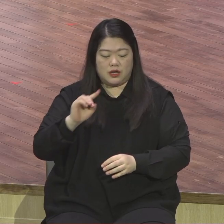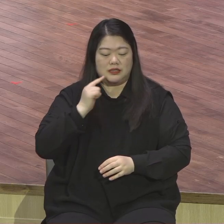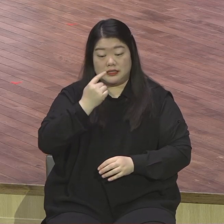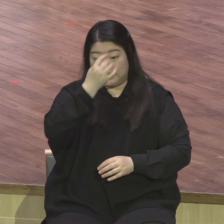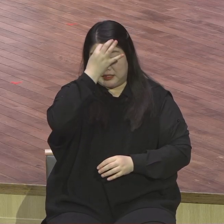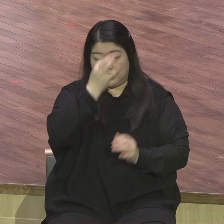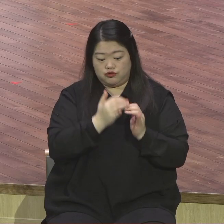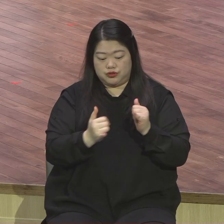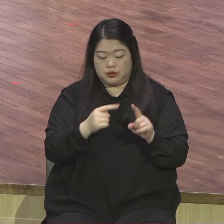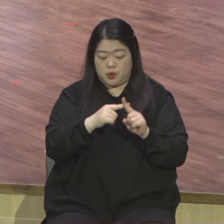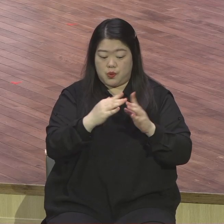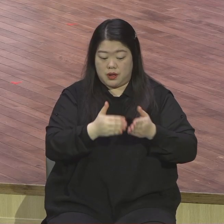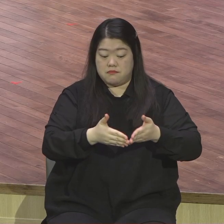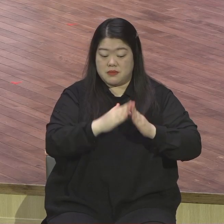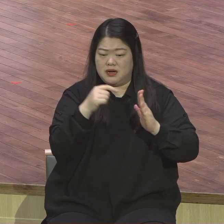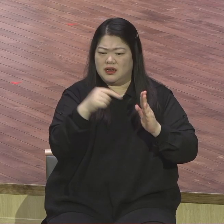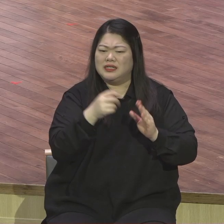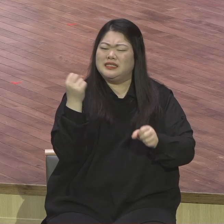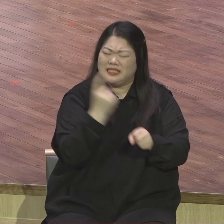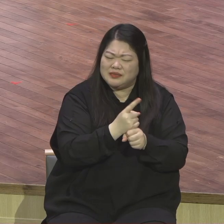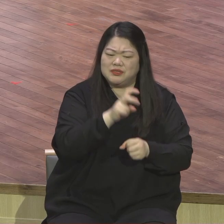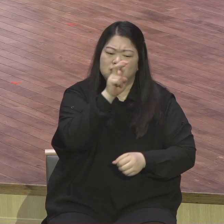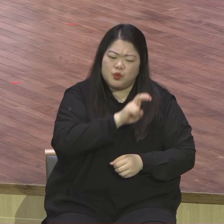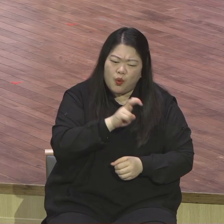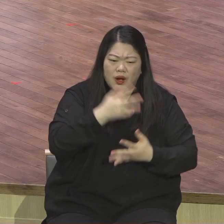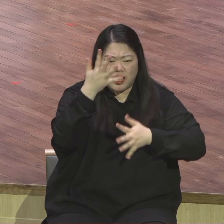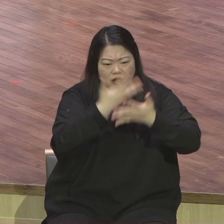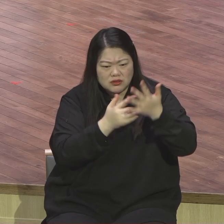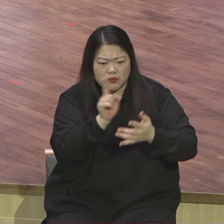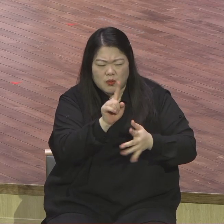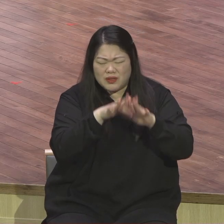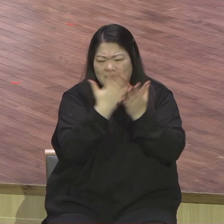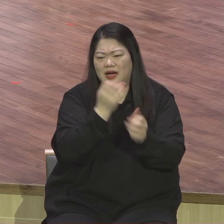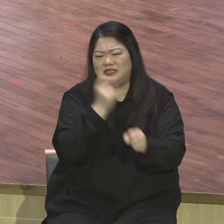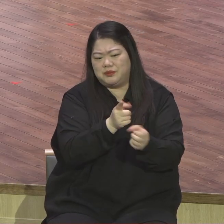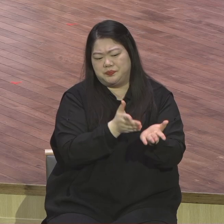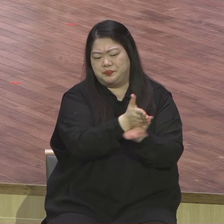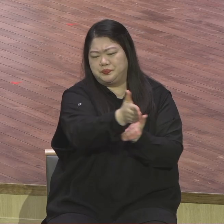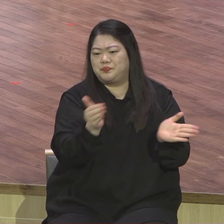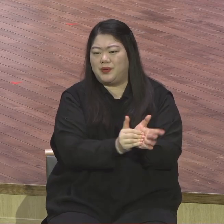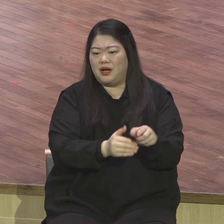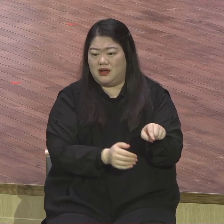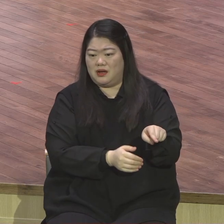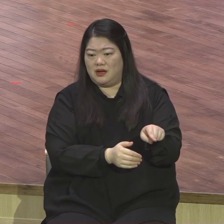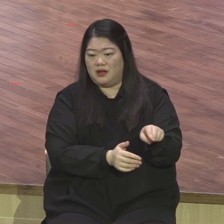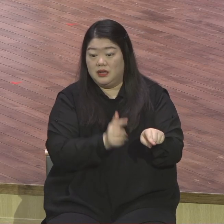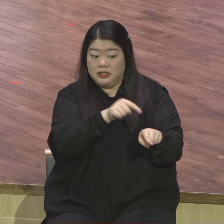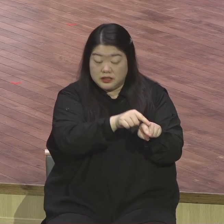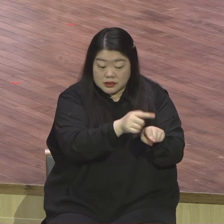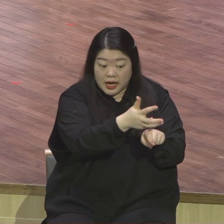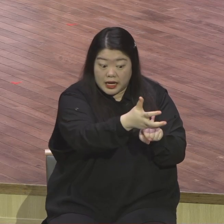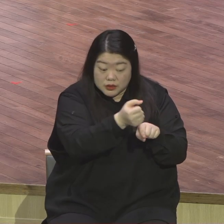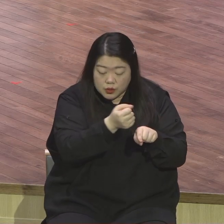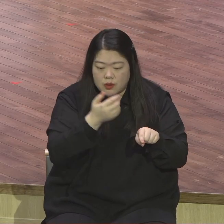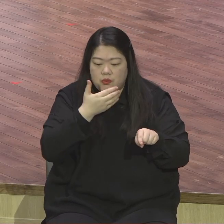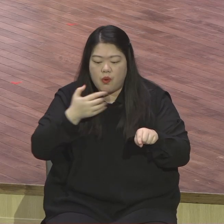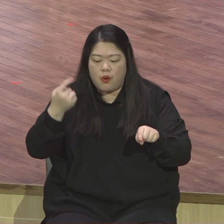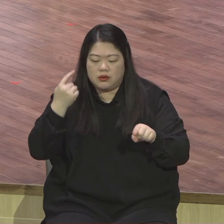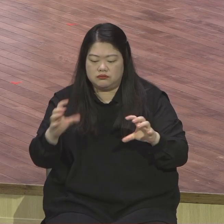영적 현장의 지형을 바꾸는 주소자가 되라 우리 교회가 바뀌면서 영향받으면